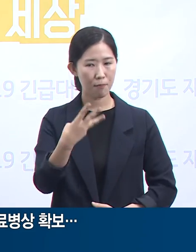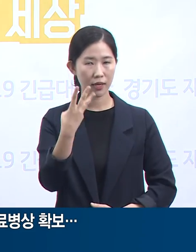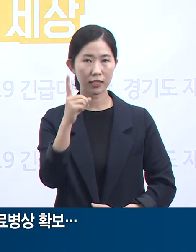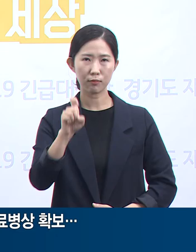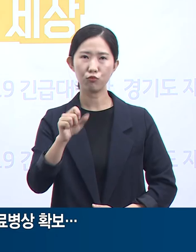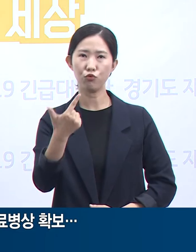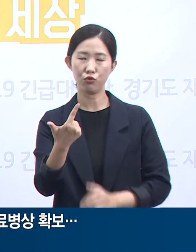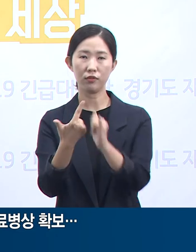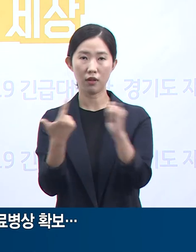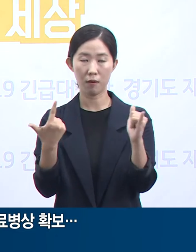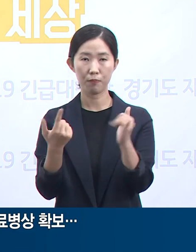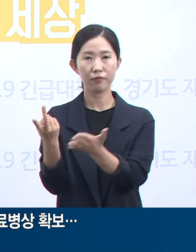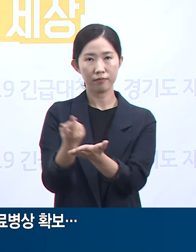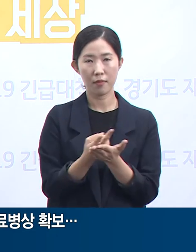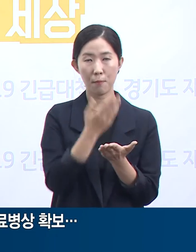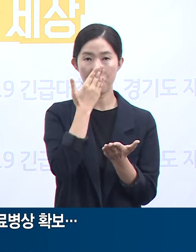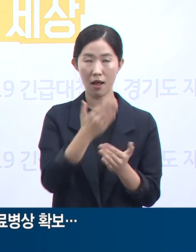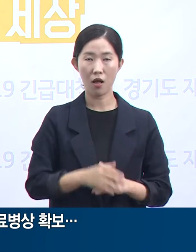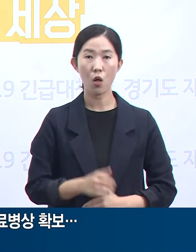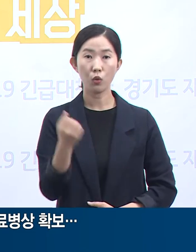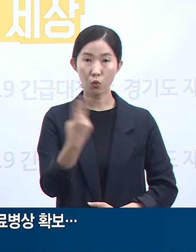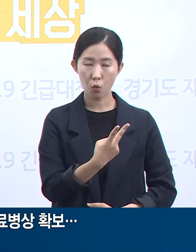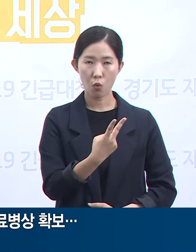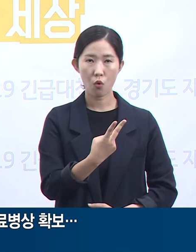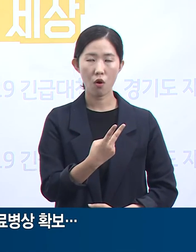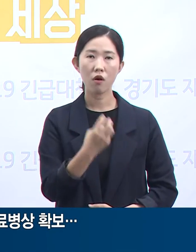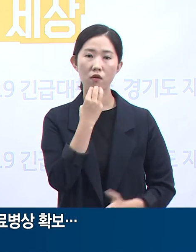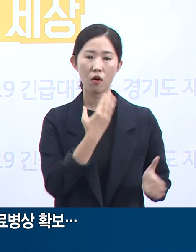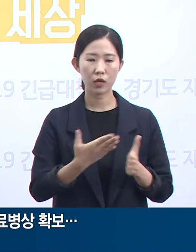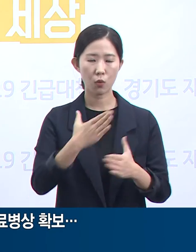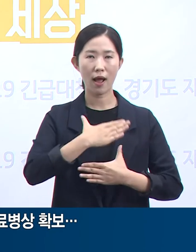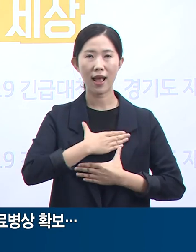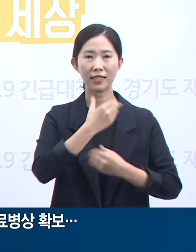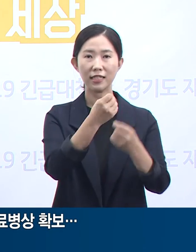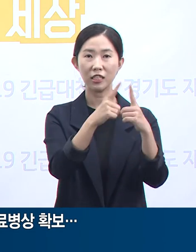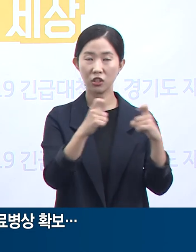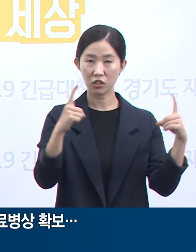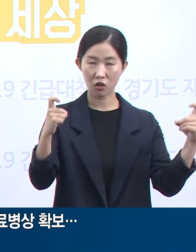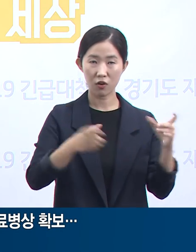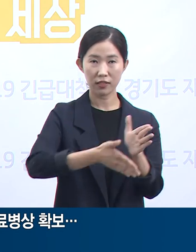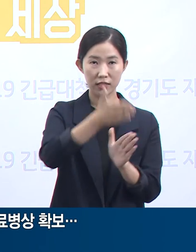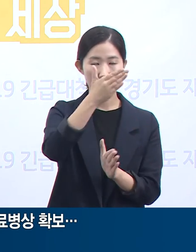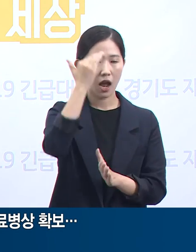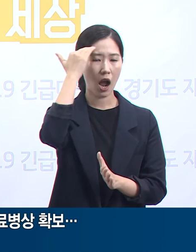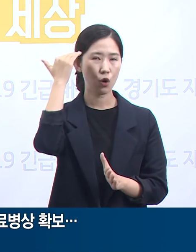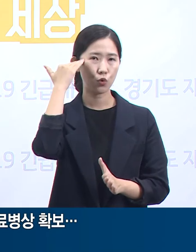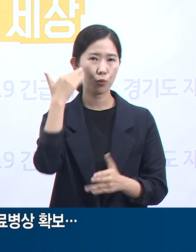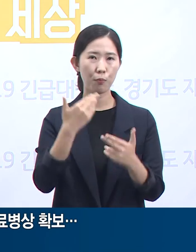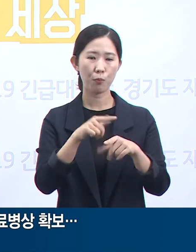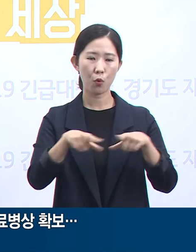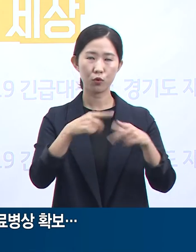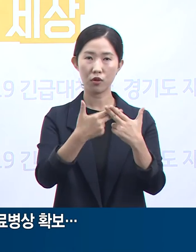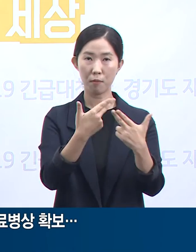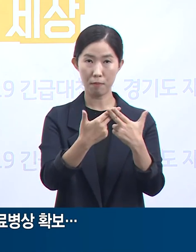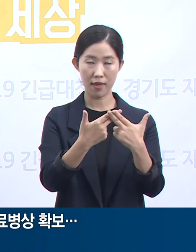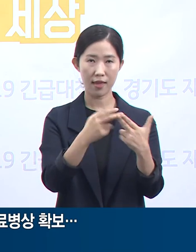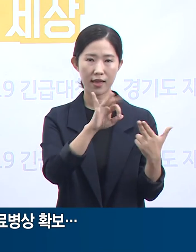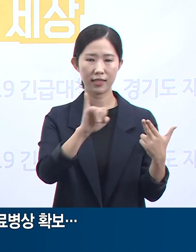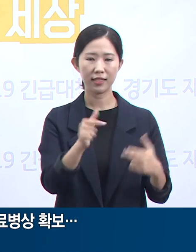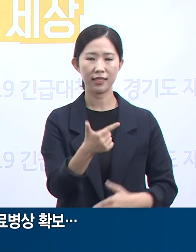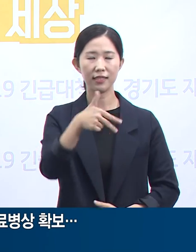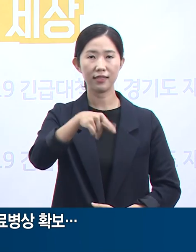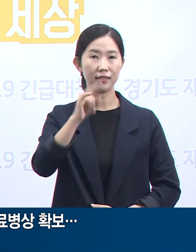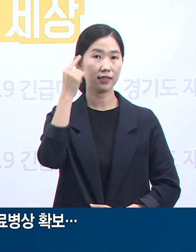아울러 경기도 안성시에 소재한 한국표준협회 인재개발원에 준비 중인 경기도의 제5호